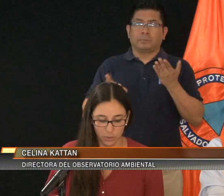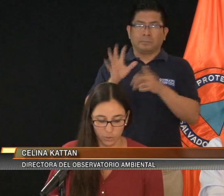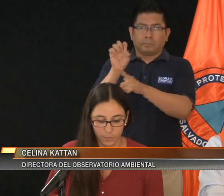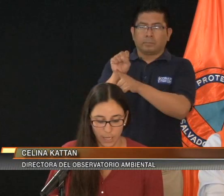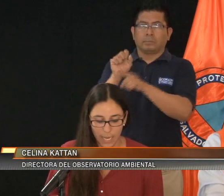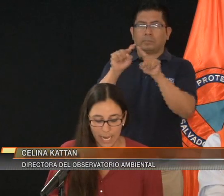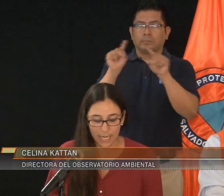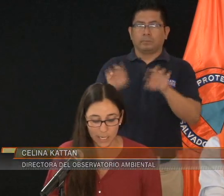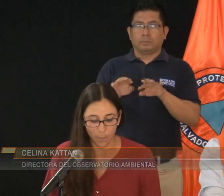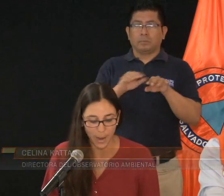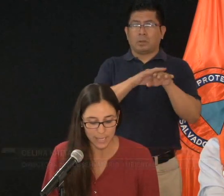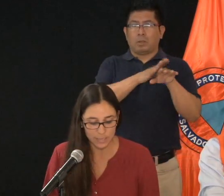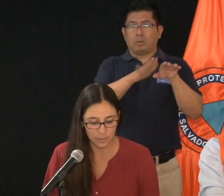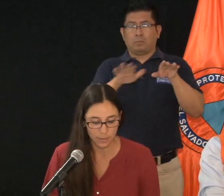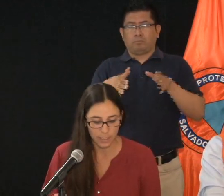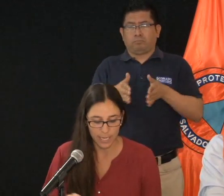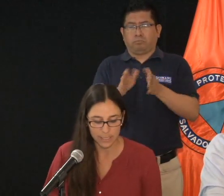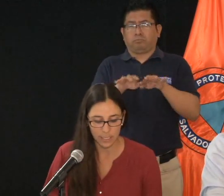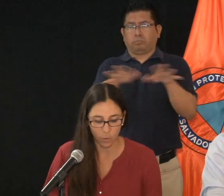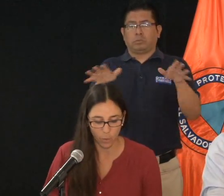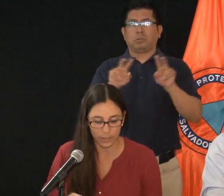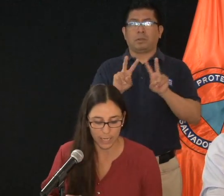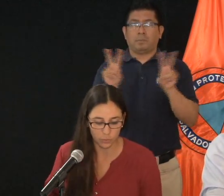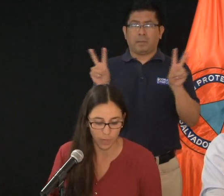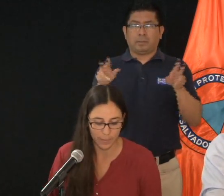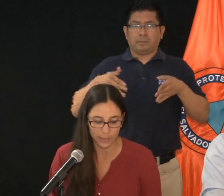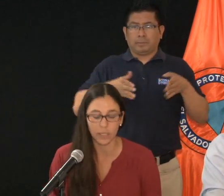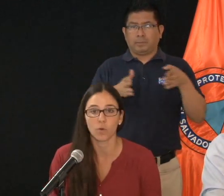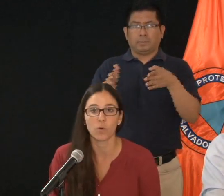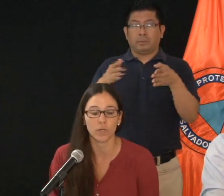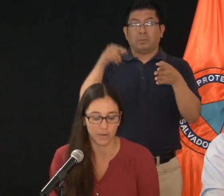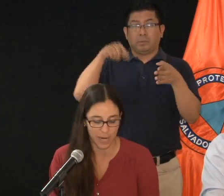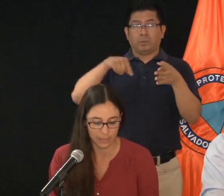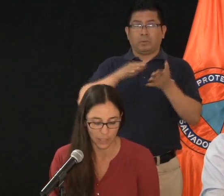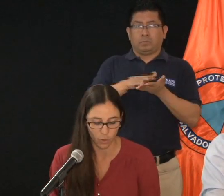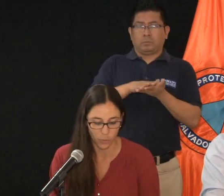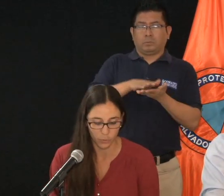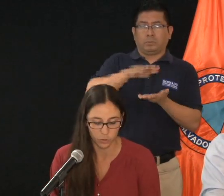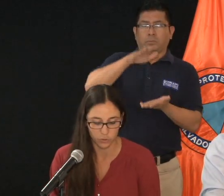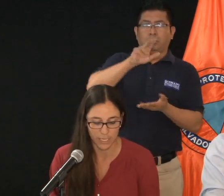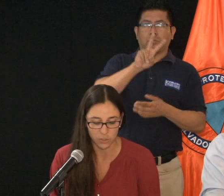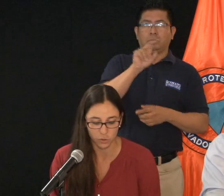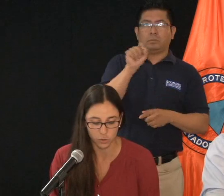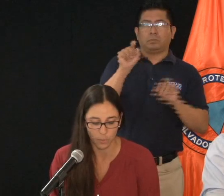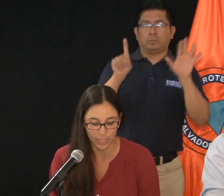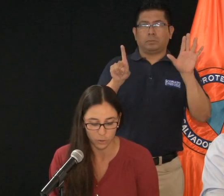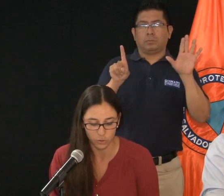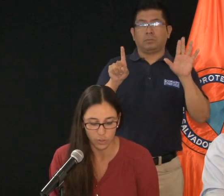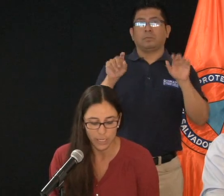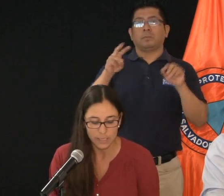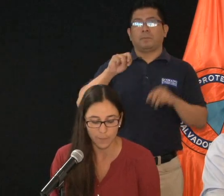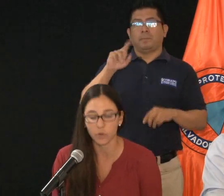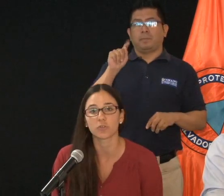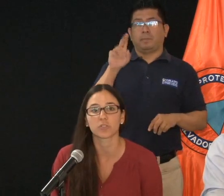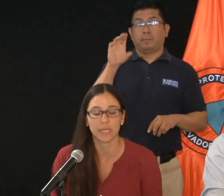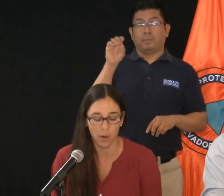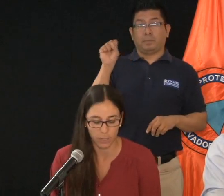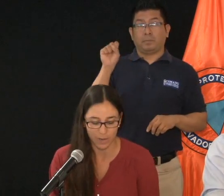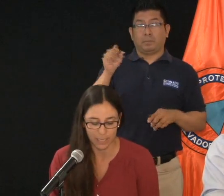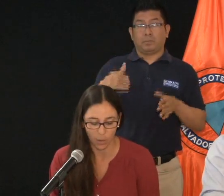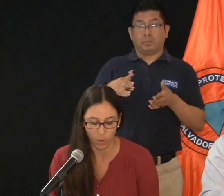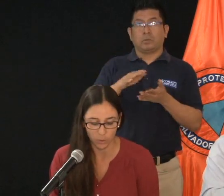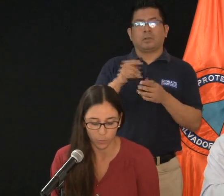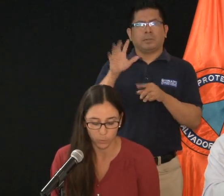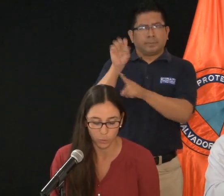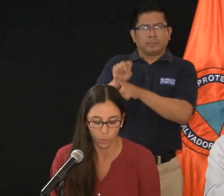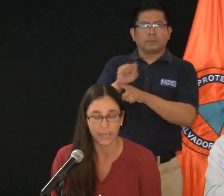desbordamiento. El río Paz se encuentra actualmente con un nivel de 2.68 metros, se pronostica